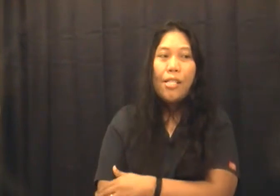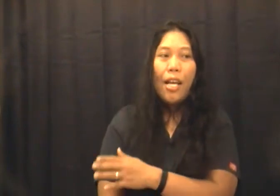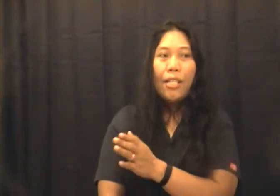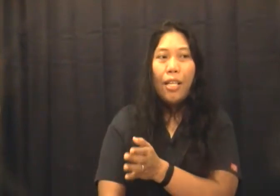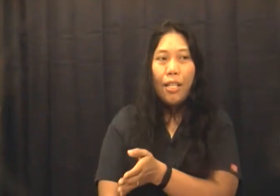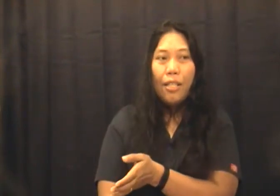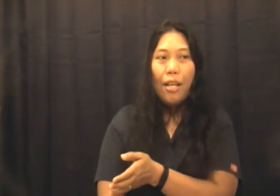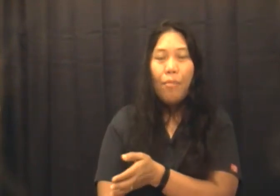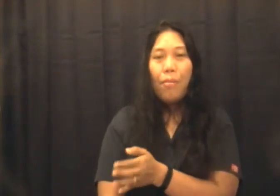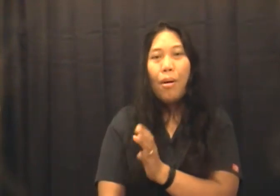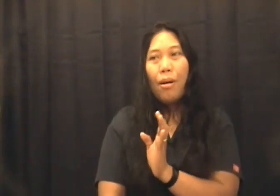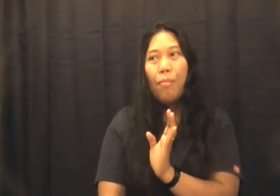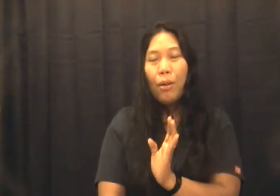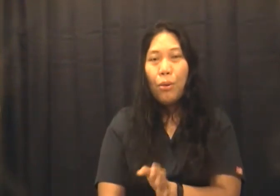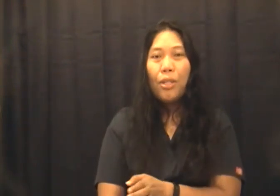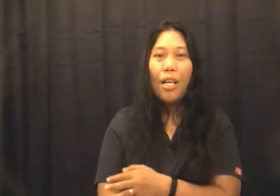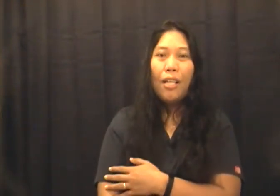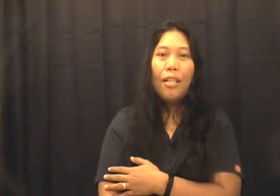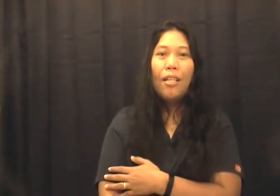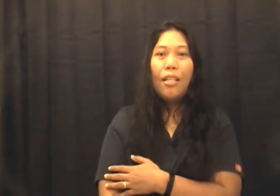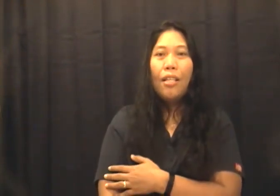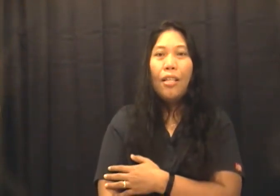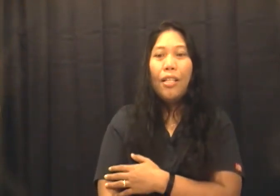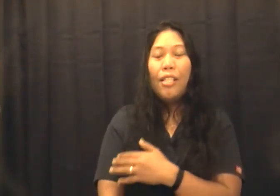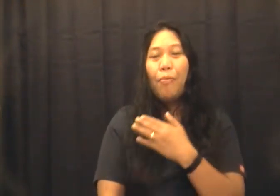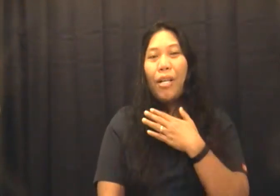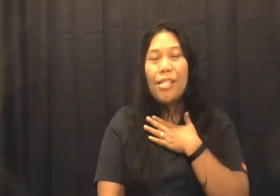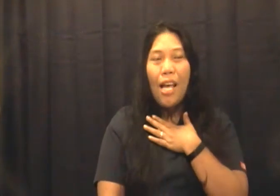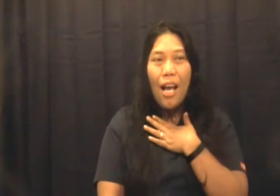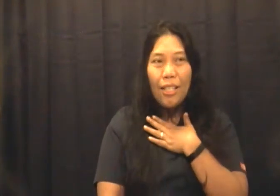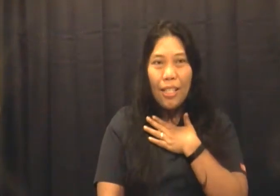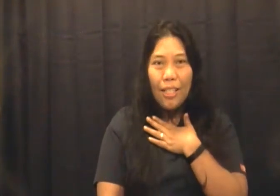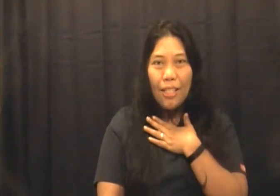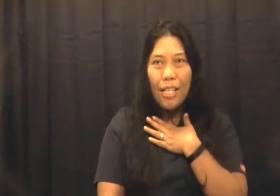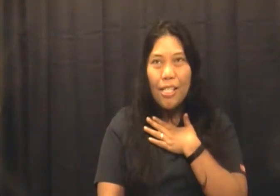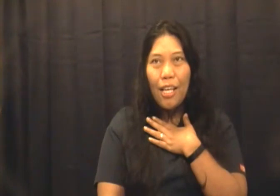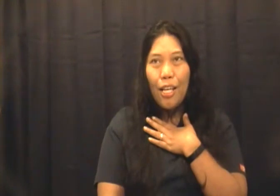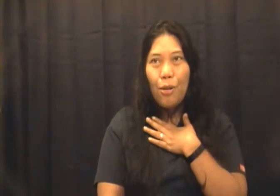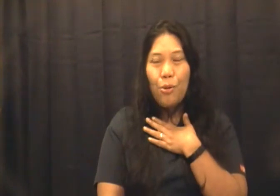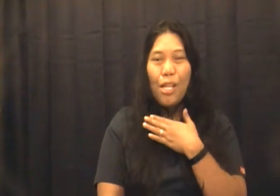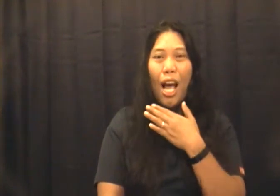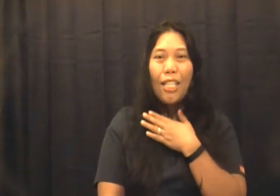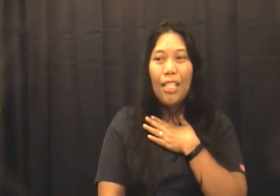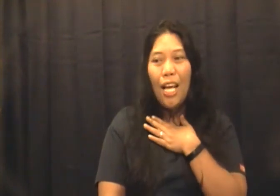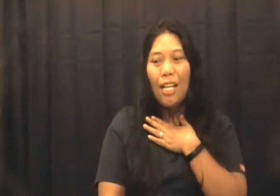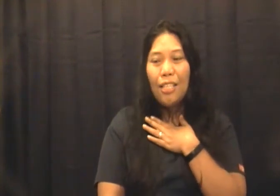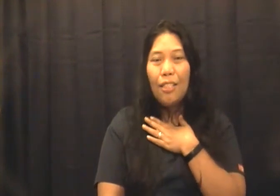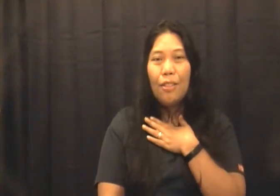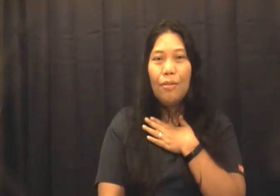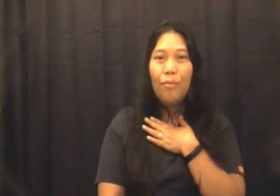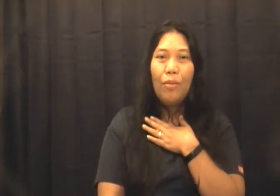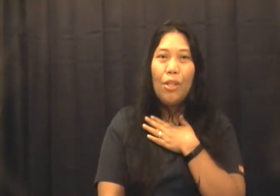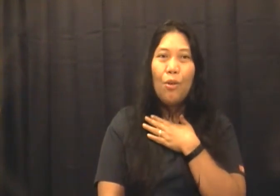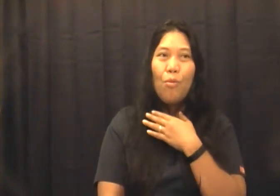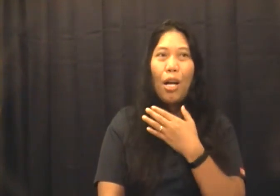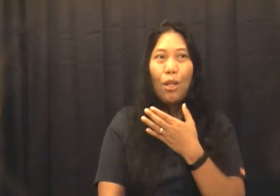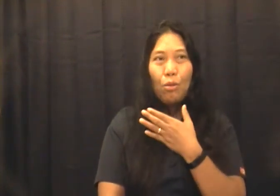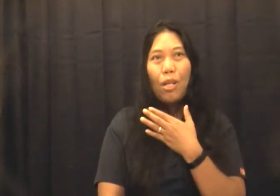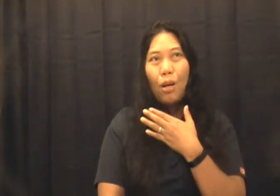decided na magpa vacuna hindi para sa akin kasi kung sa akin lang kung magkaroon man